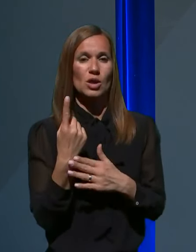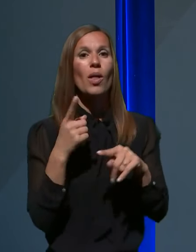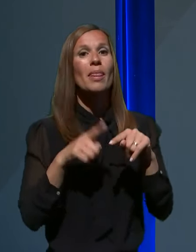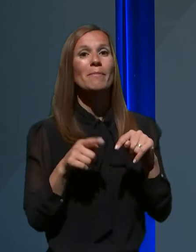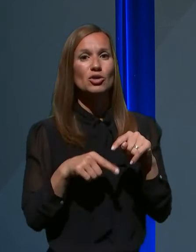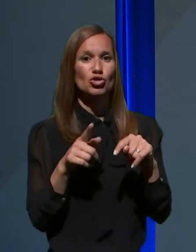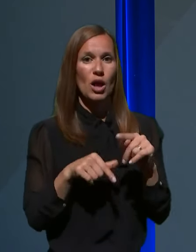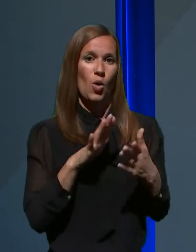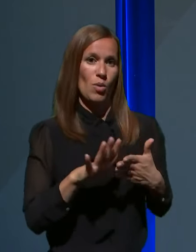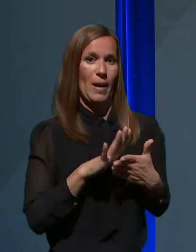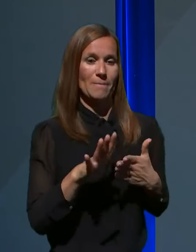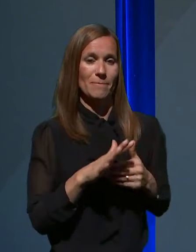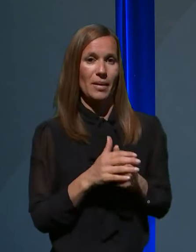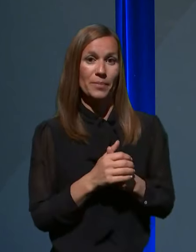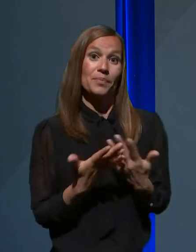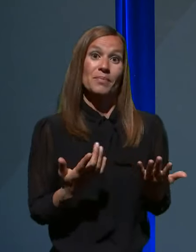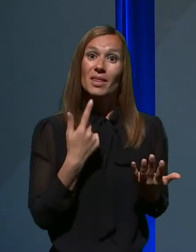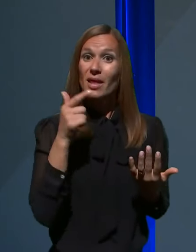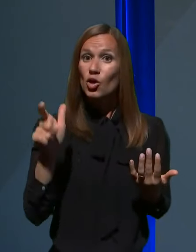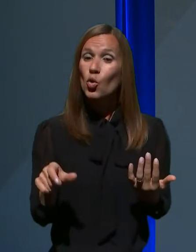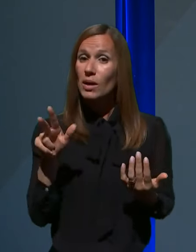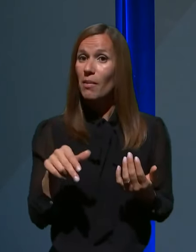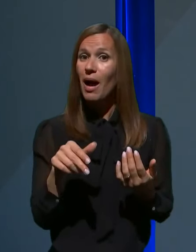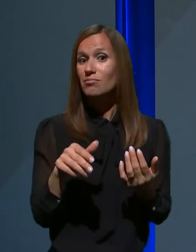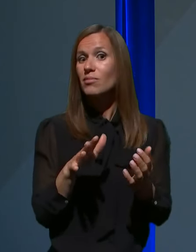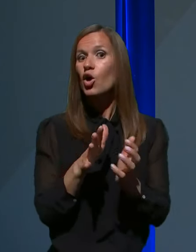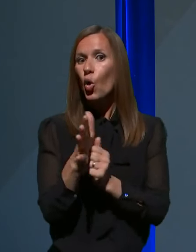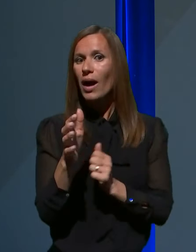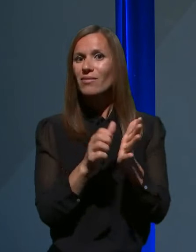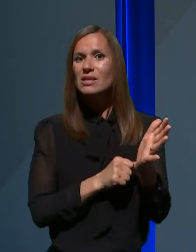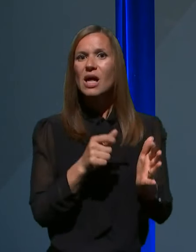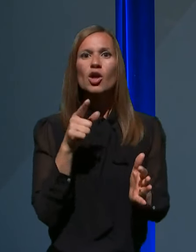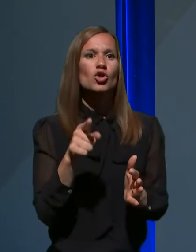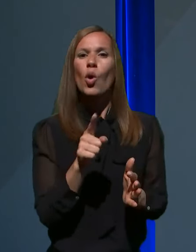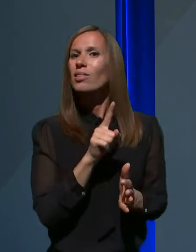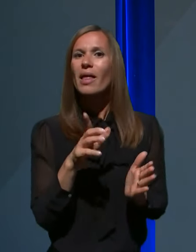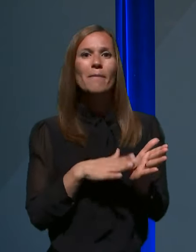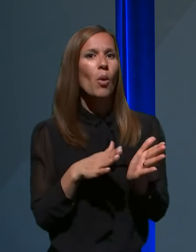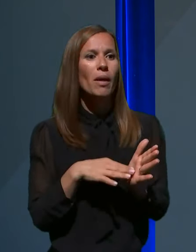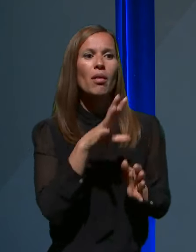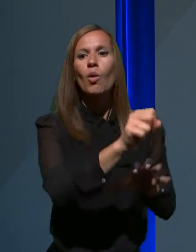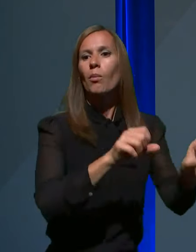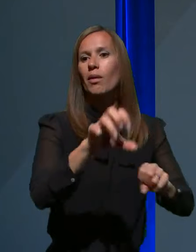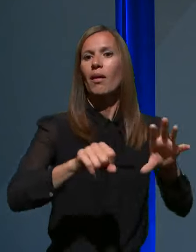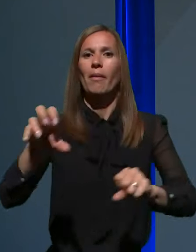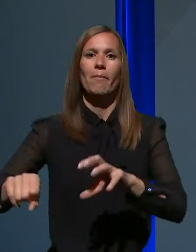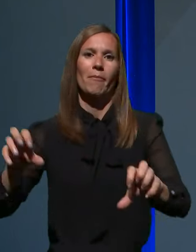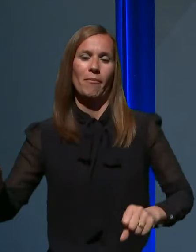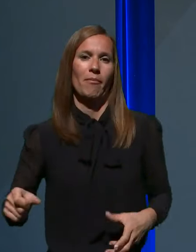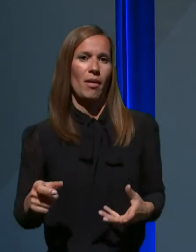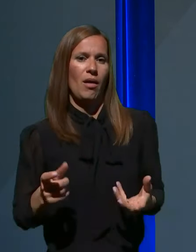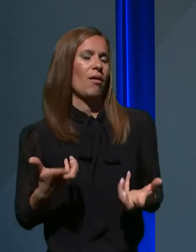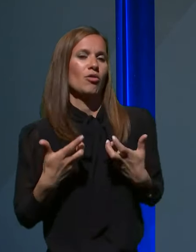uporabe. Namreč nekdo, ki ima rokavice, prvič ne pomeni, da lahko prime vse, misli, če govorimo o